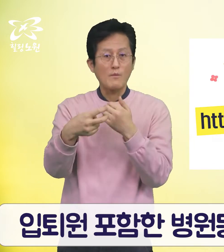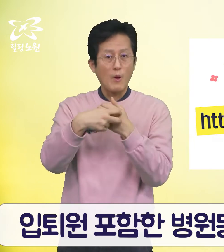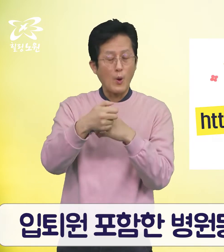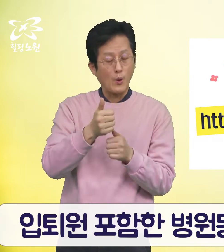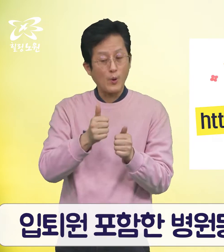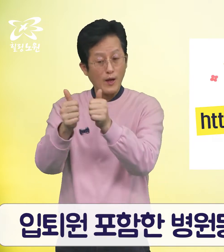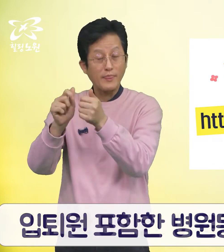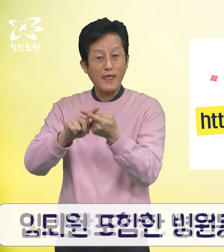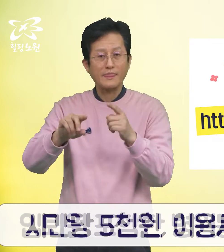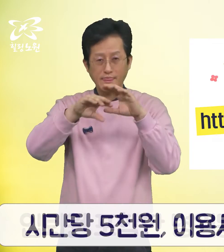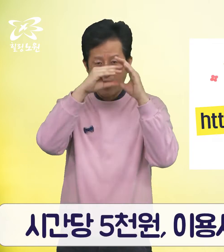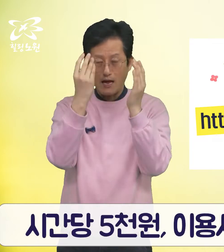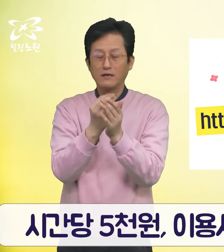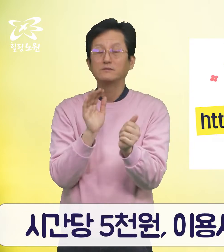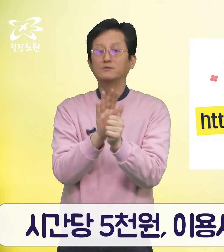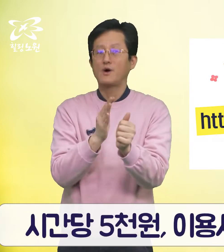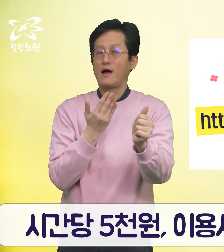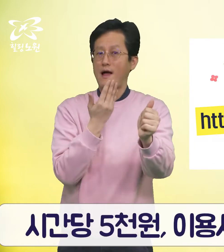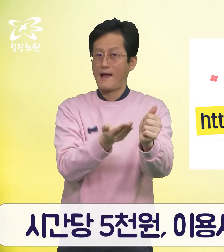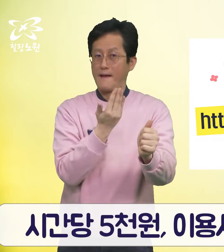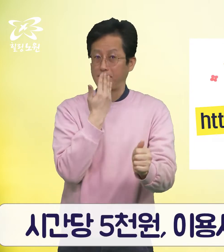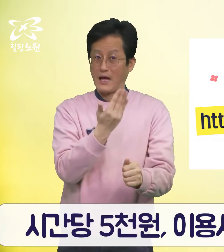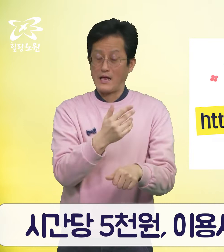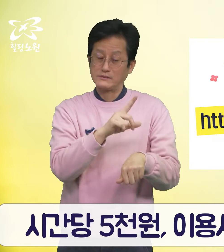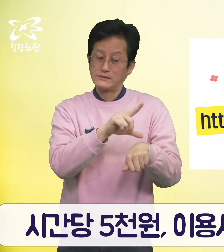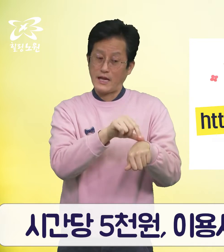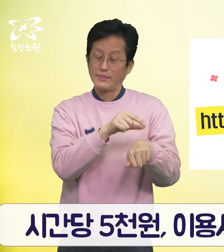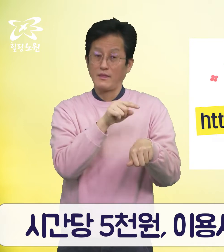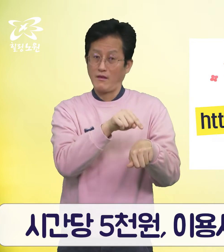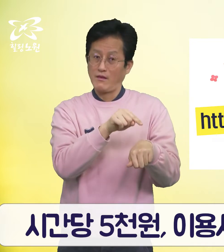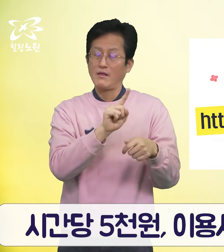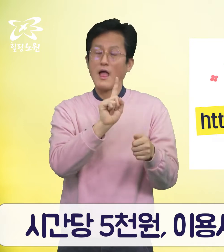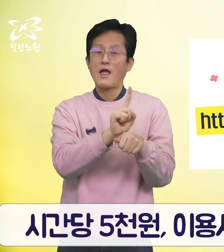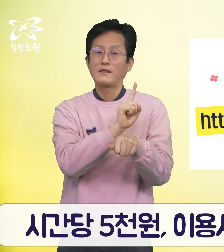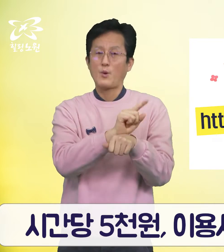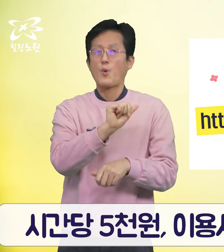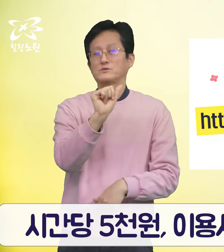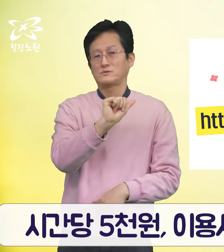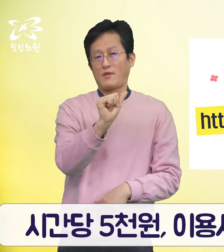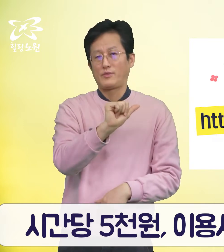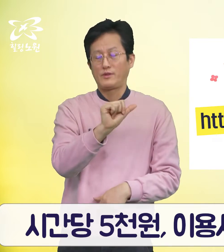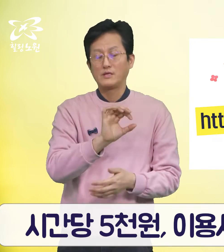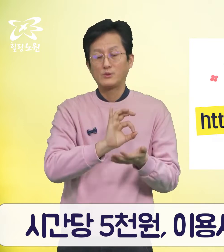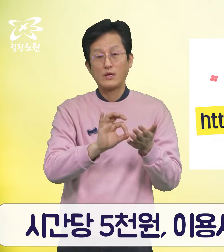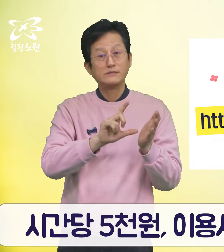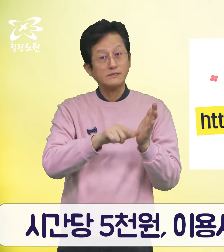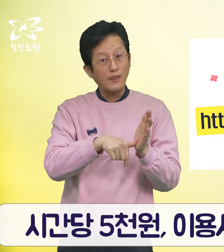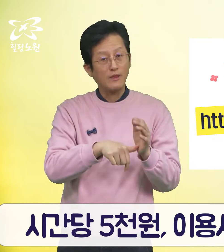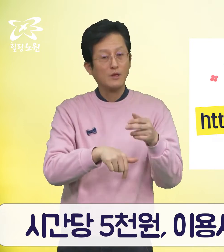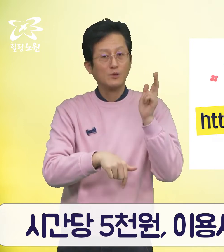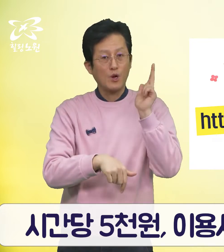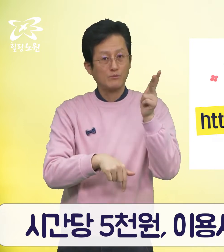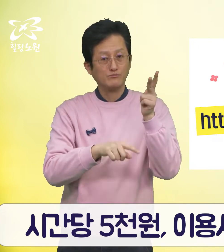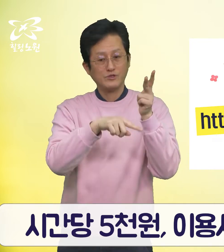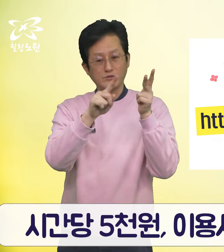시간당 5,000원, 이용시간은 7시부터 20시까지입니다.